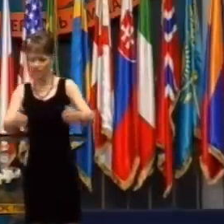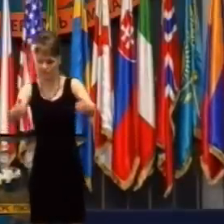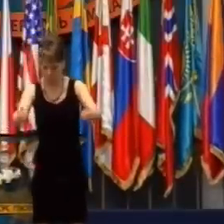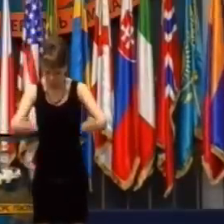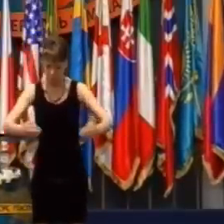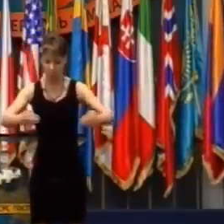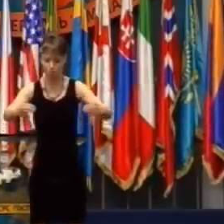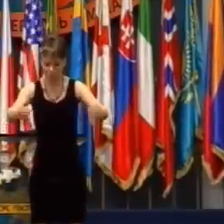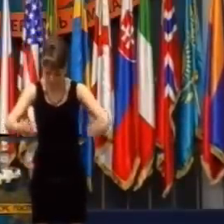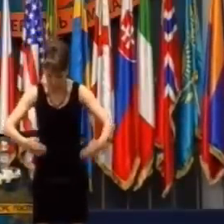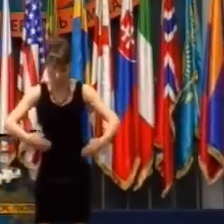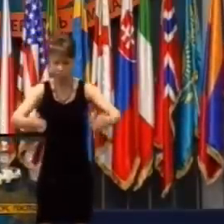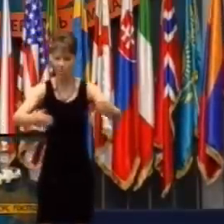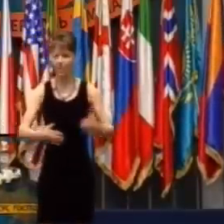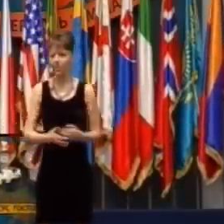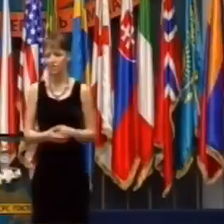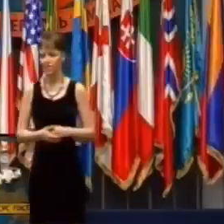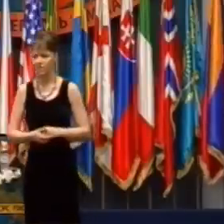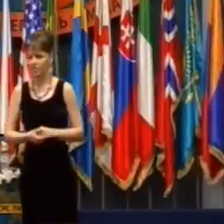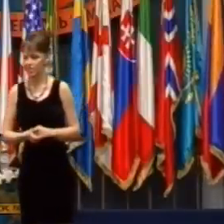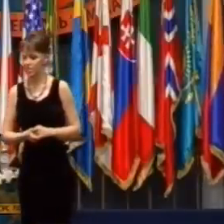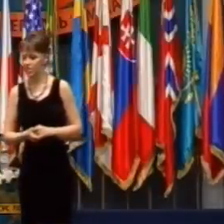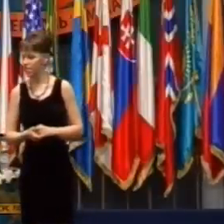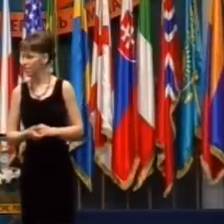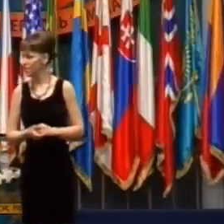Jedno auto sa pokúšalo ísť ďalej